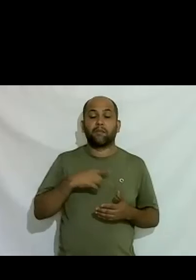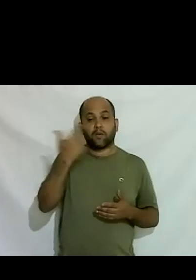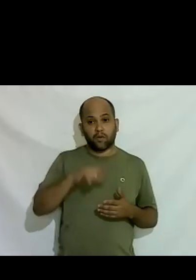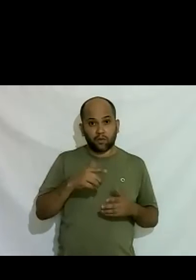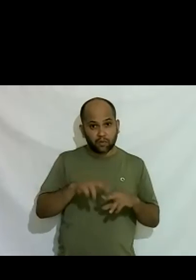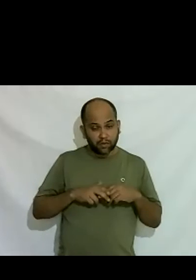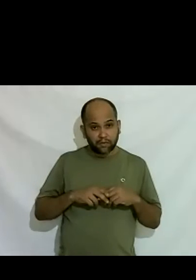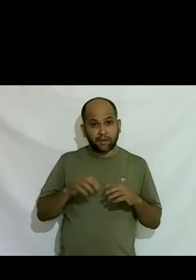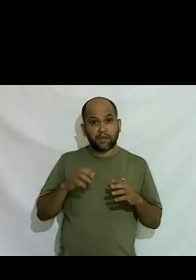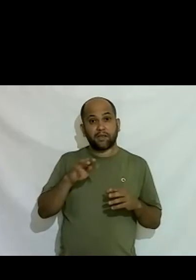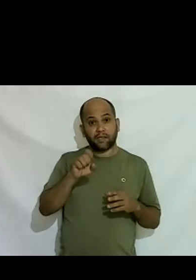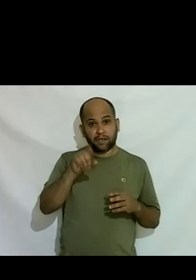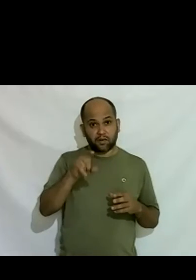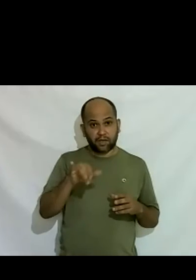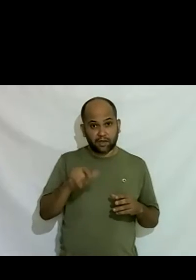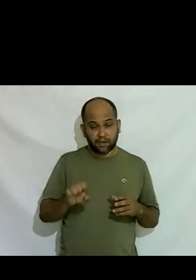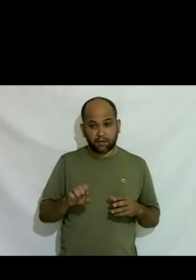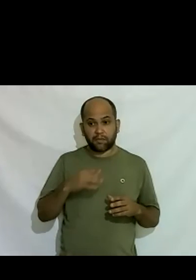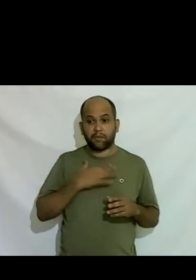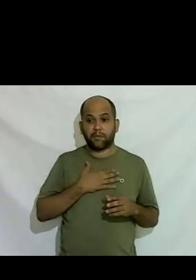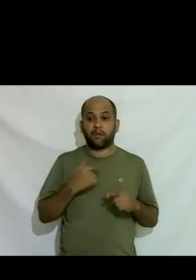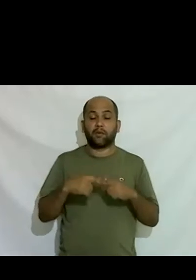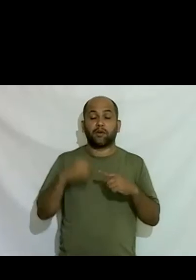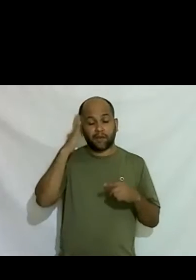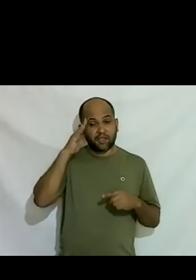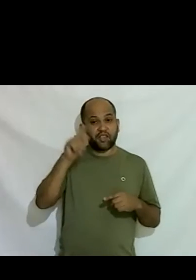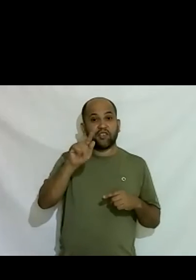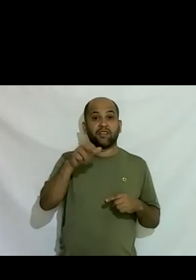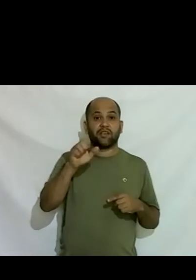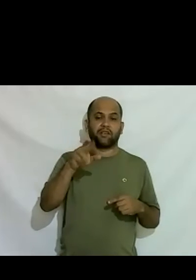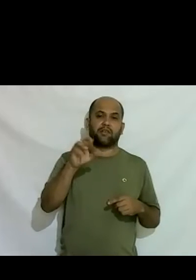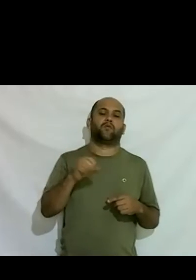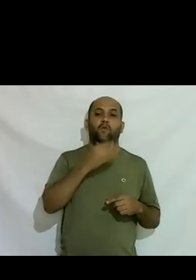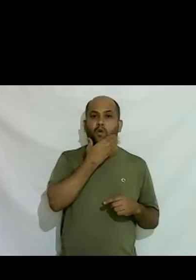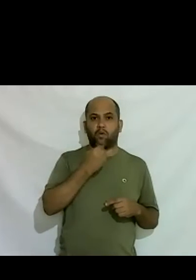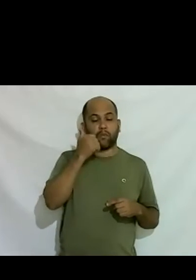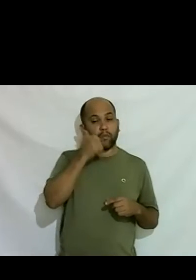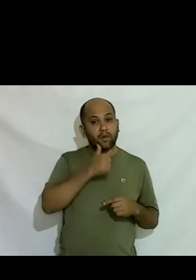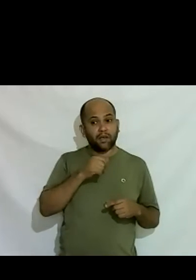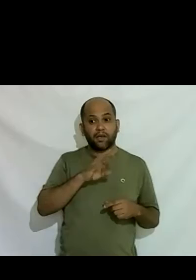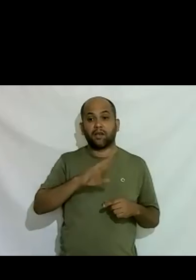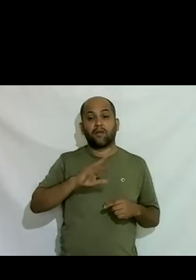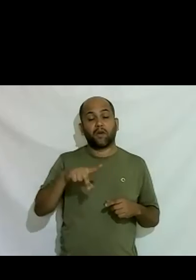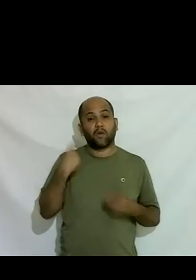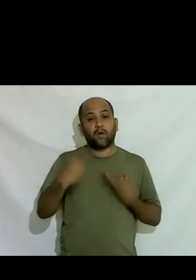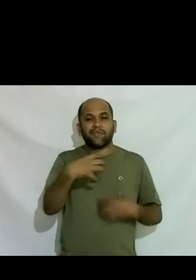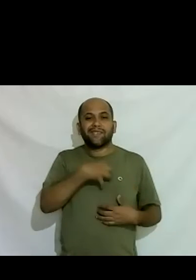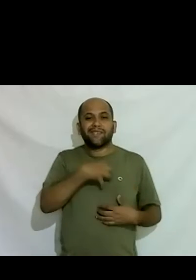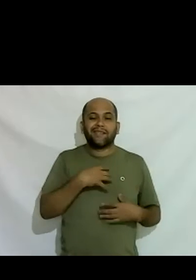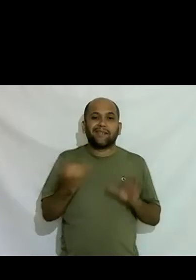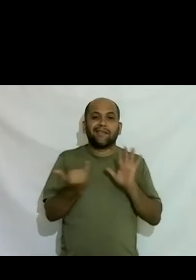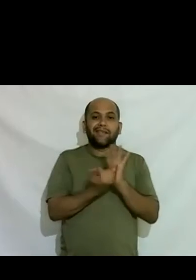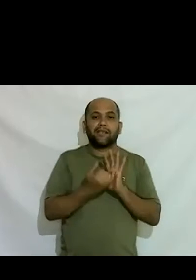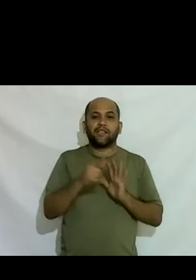entendi que gênero homem e mulher não é apenas como você se sente identidade de gênero mas